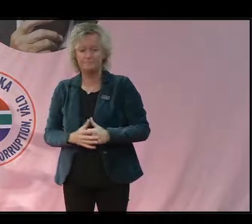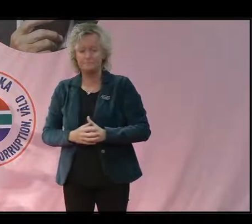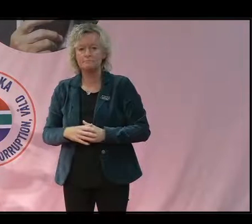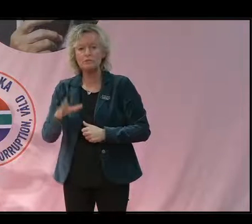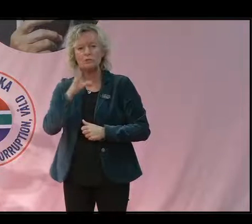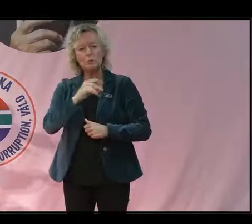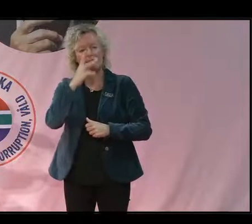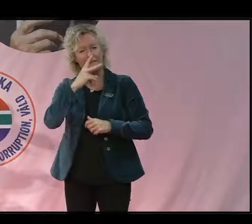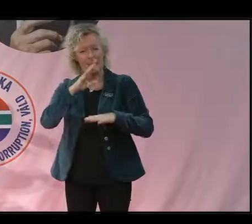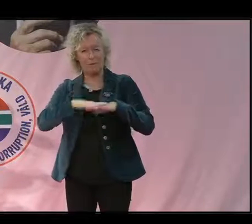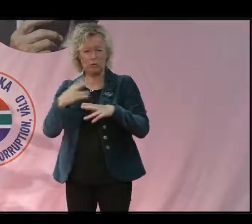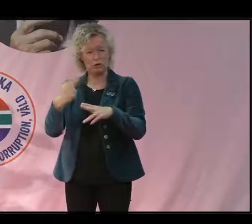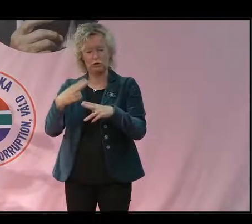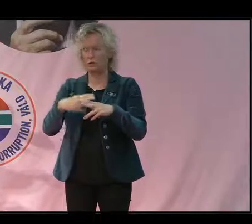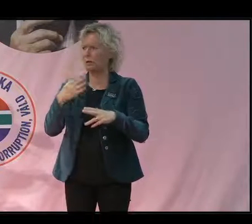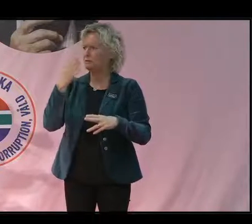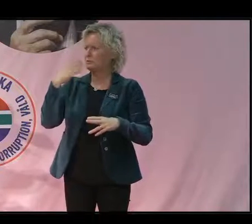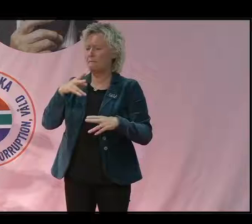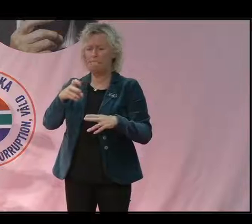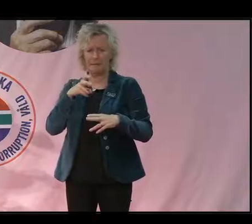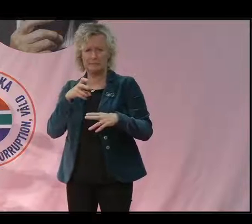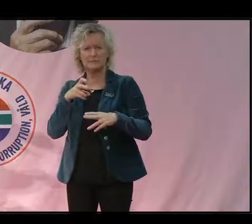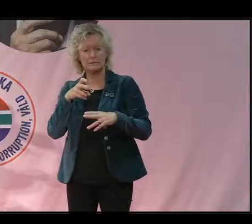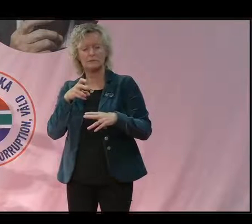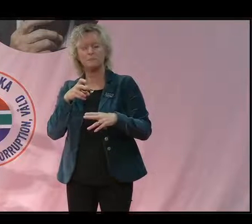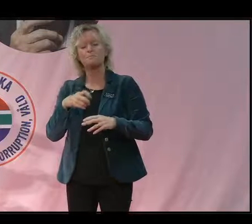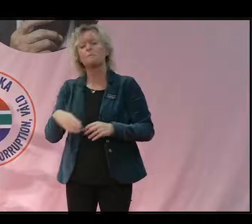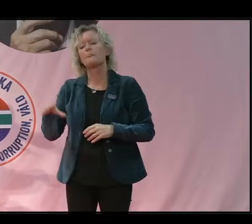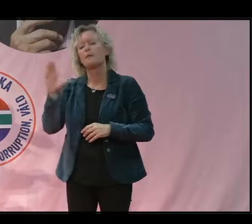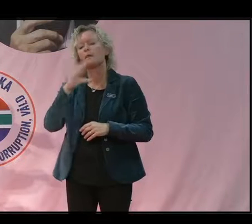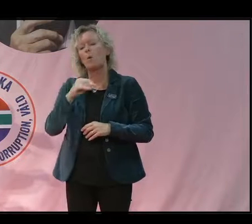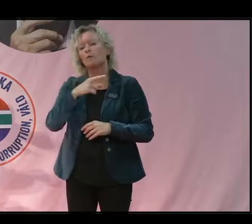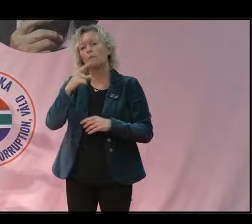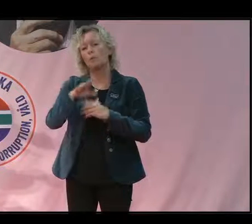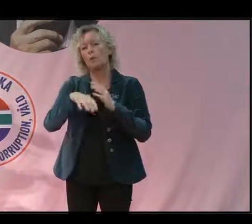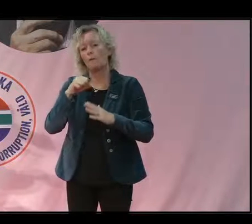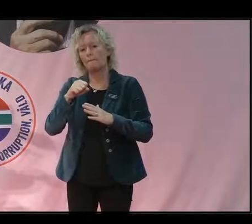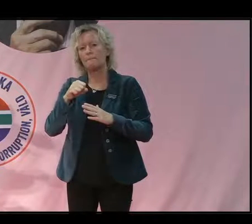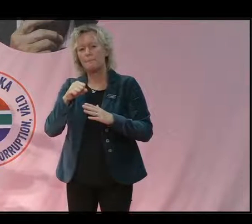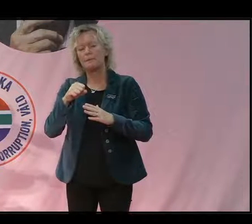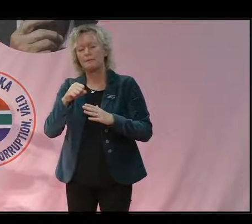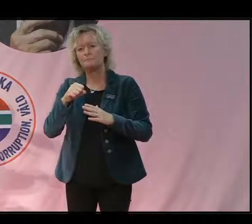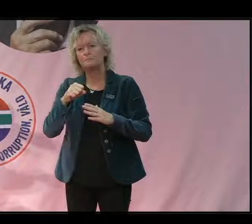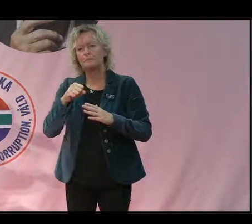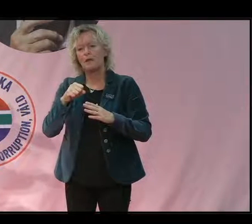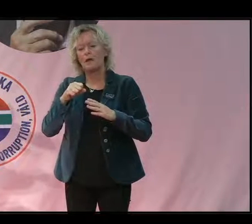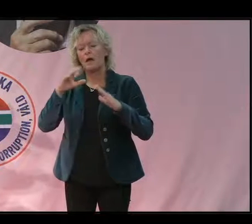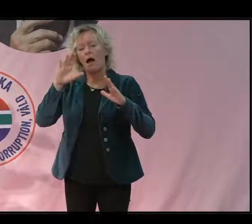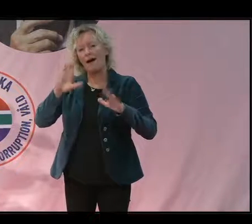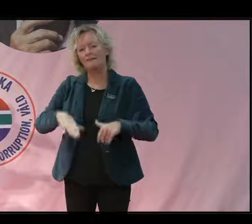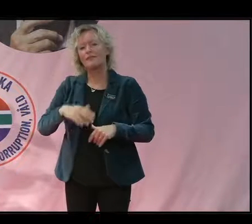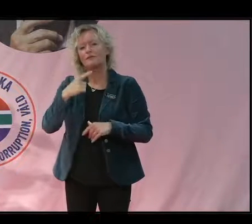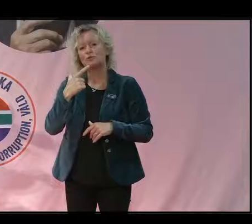tv-nyheterna någon gång i mars så berättar de att då hade det mördats